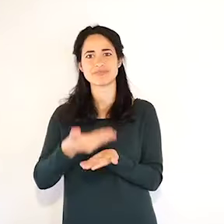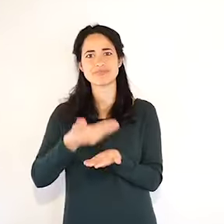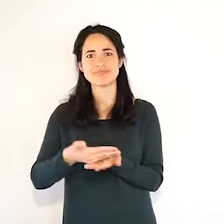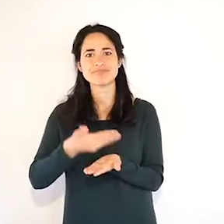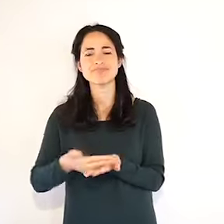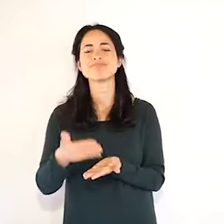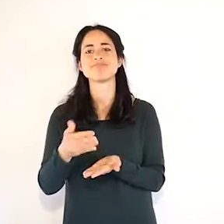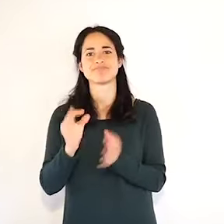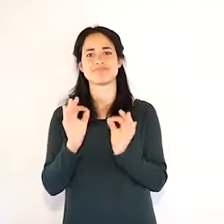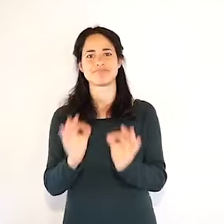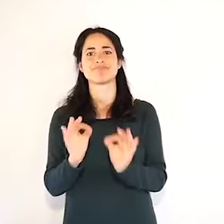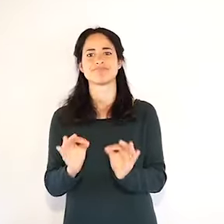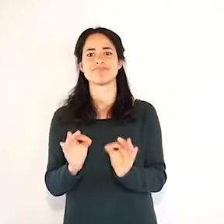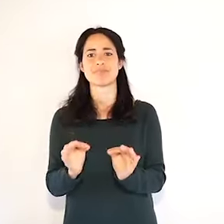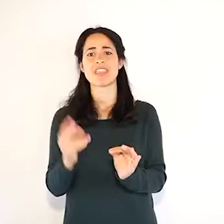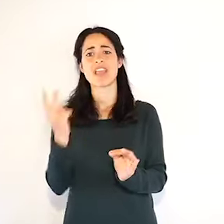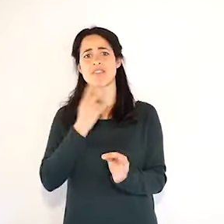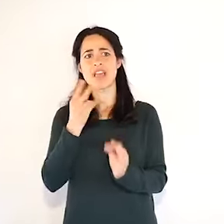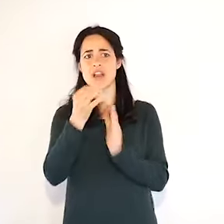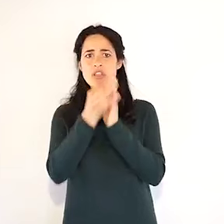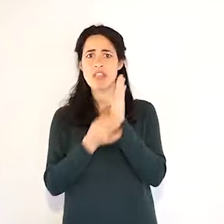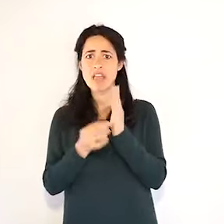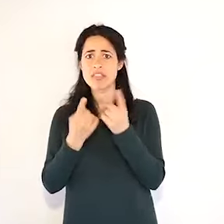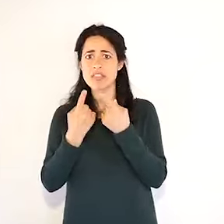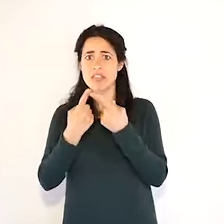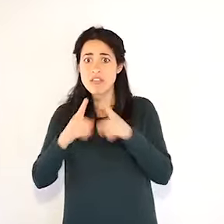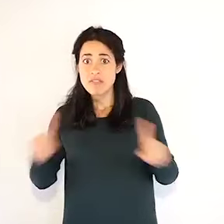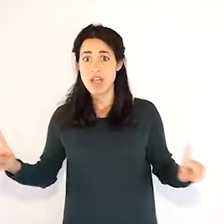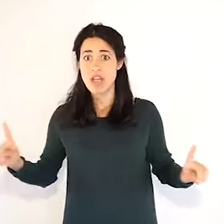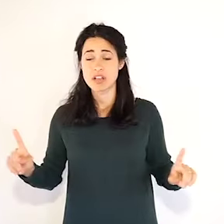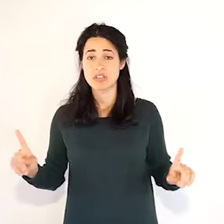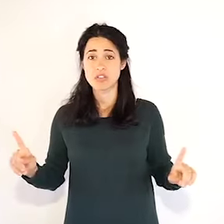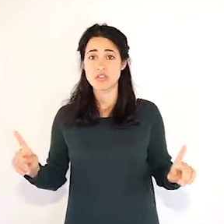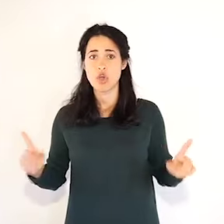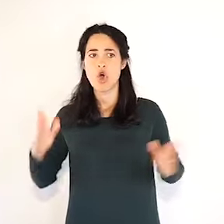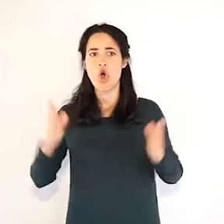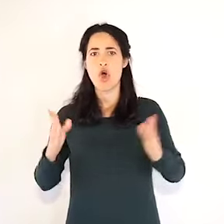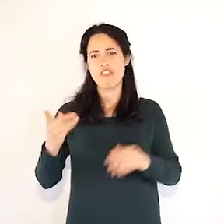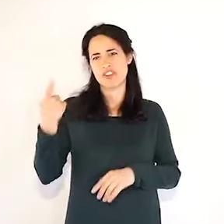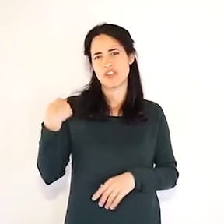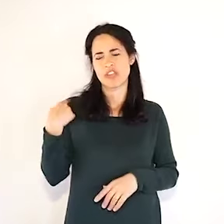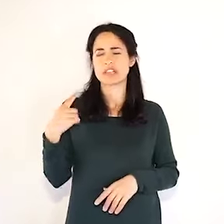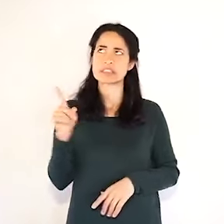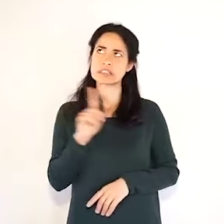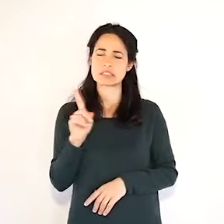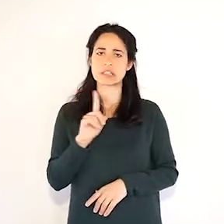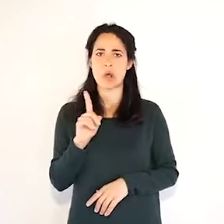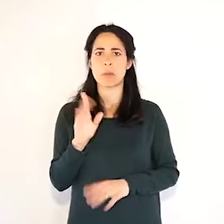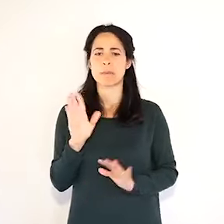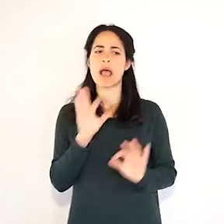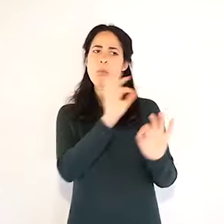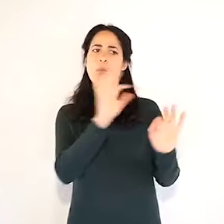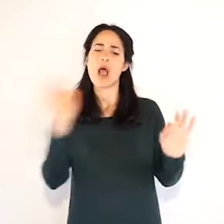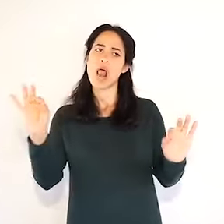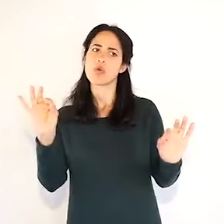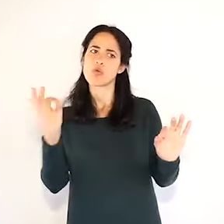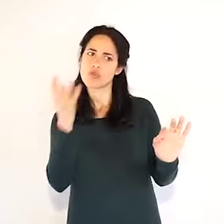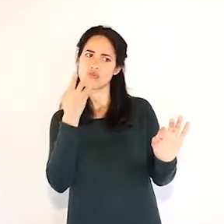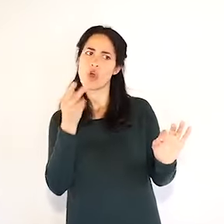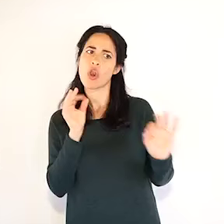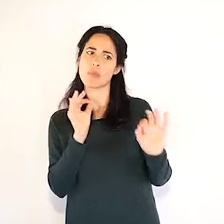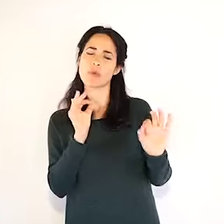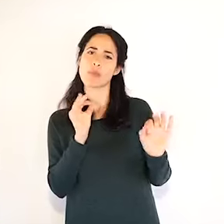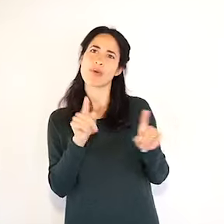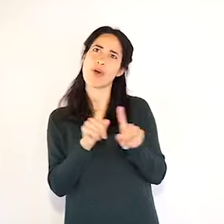sono molto differenti rispetto a quelli di ieri, su alcuni di loro di questi farò qualche